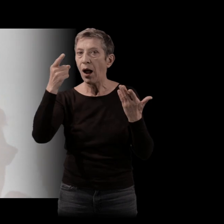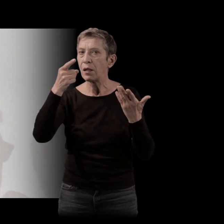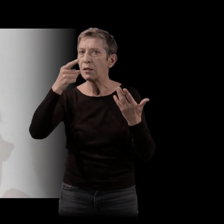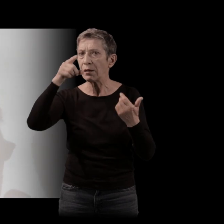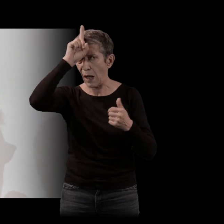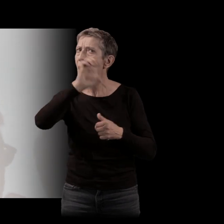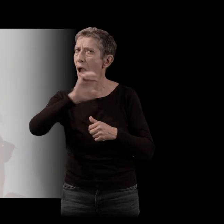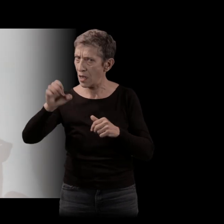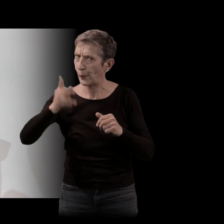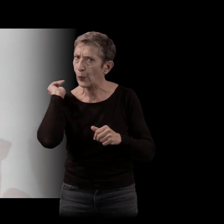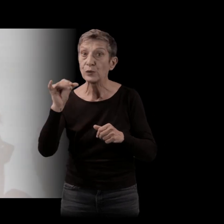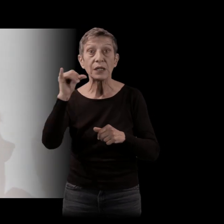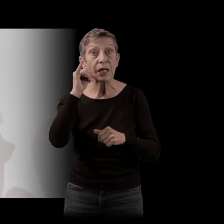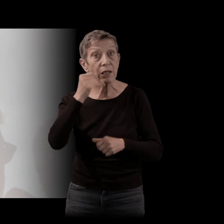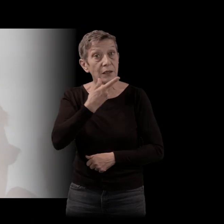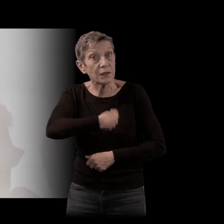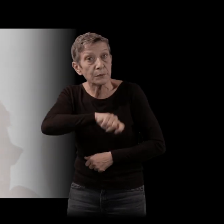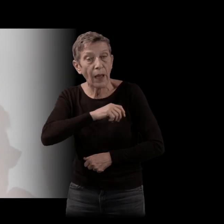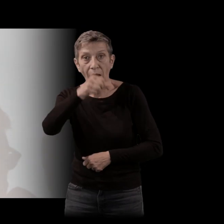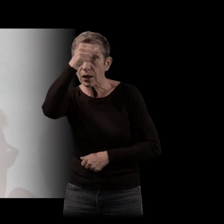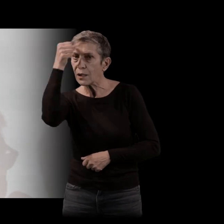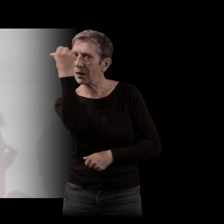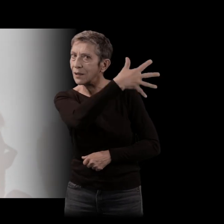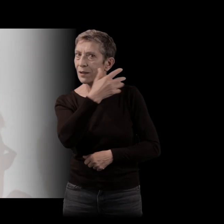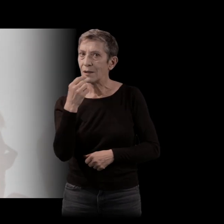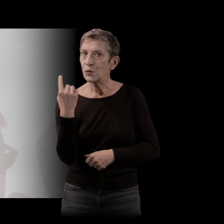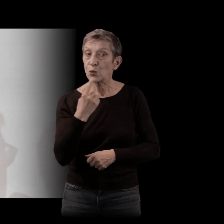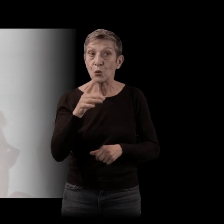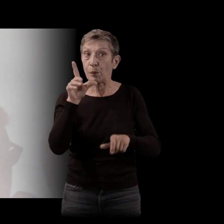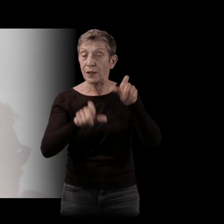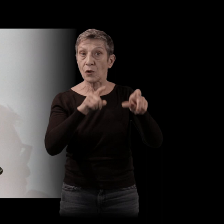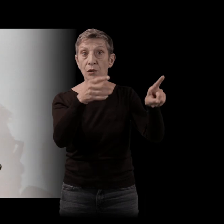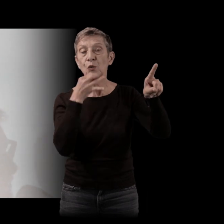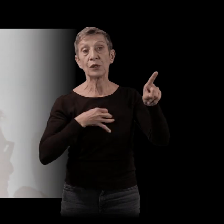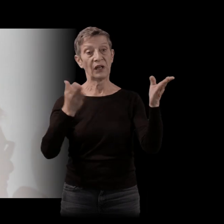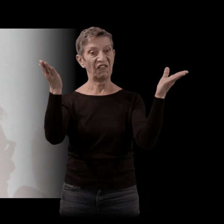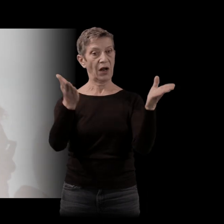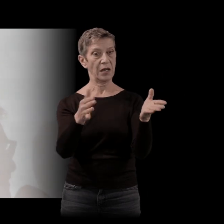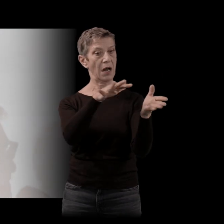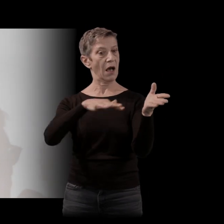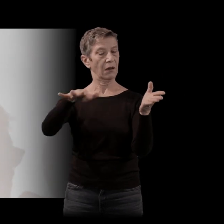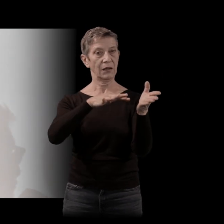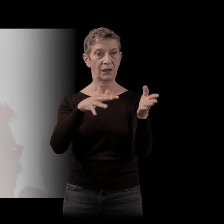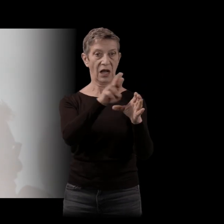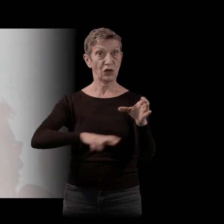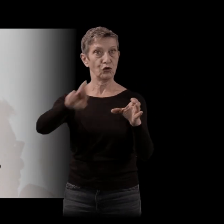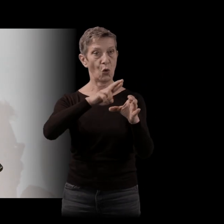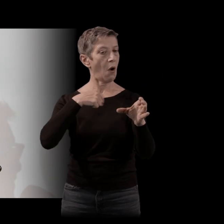notamment en Italie, en Espagne, aux Etats-Unis, y a toujours eu des gens qui m'ont dit cette vallée, moi j'en viens. C'est-à-dire que partout, il y a des trous pourris,